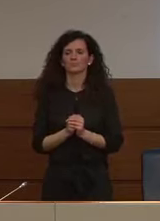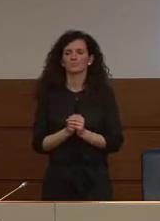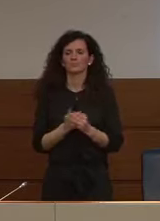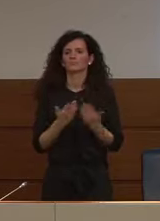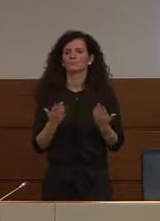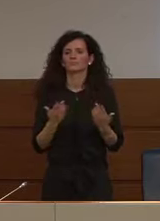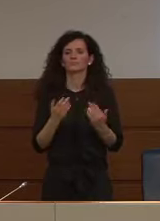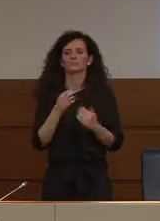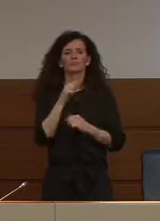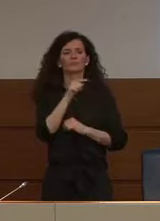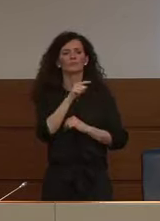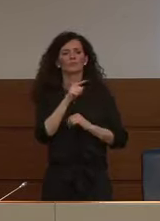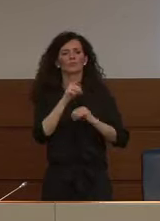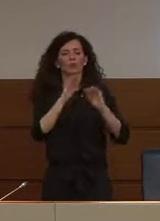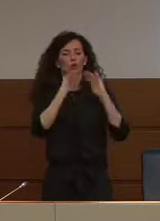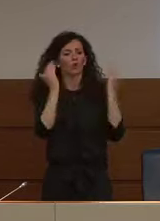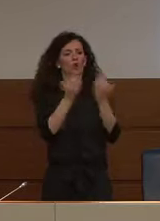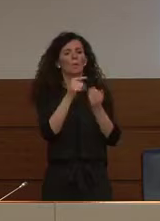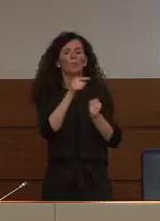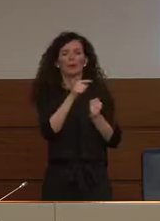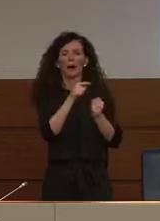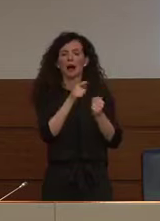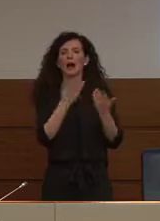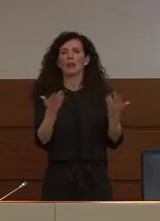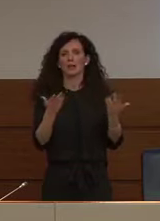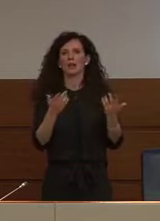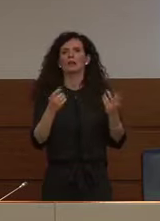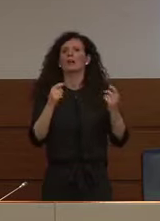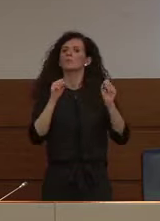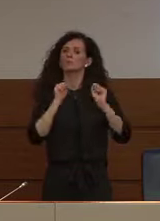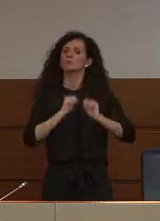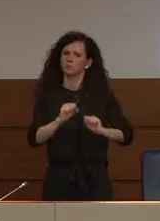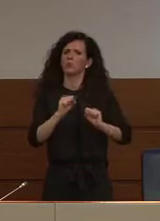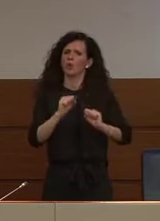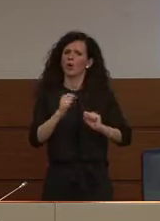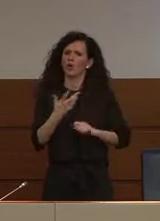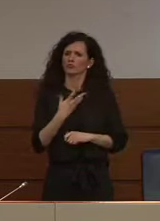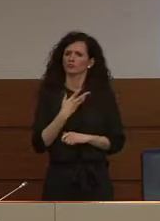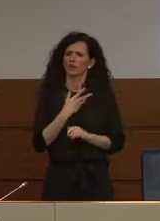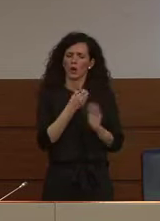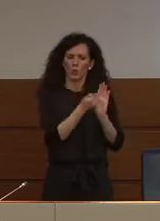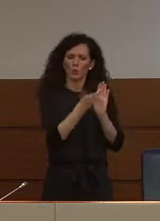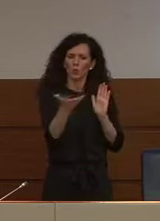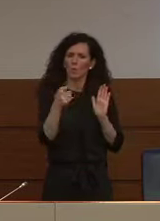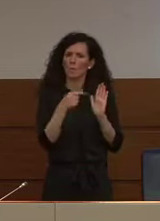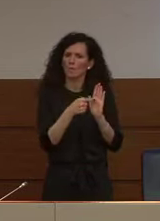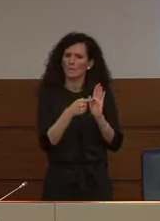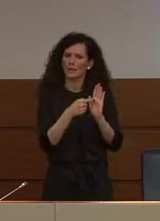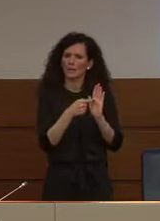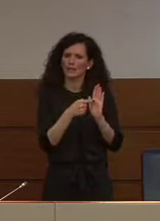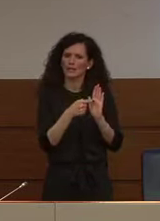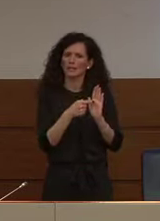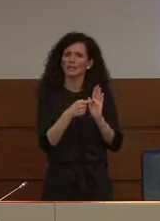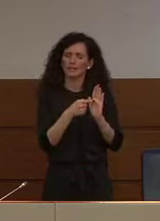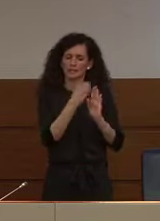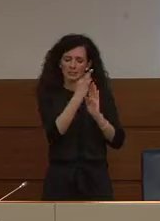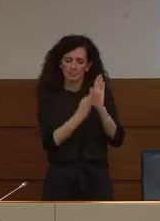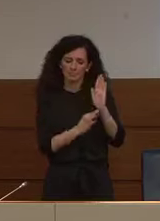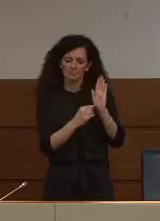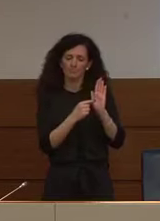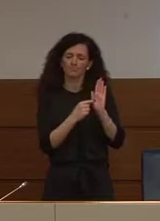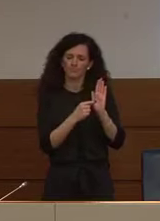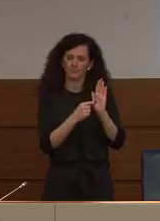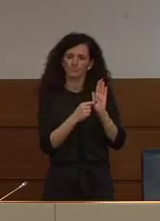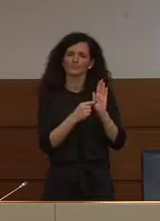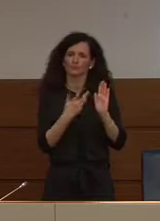largamente possibile perché ci sono dei numeri che indicano che purtroppo anche